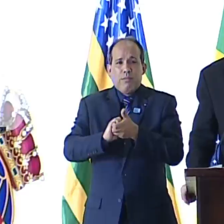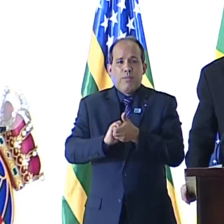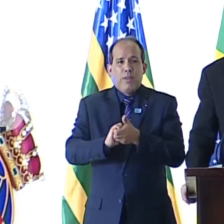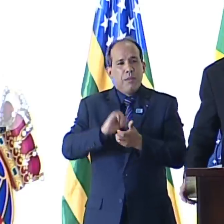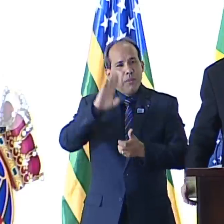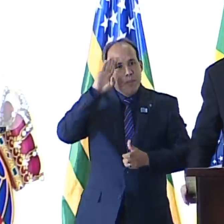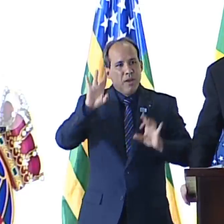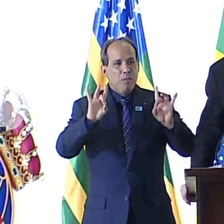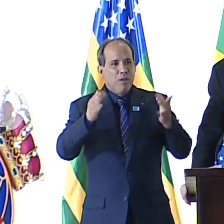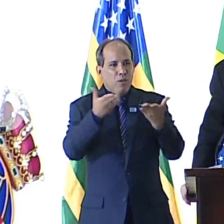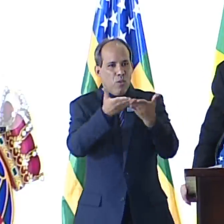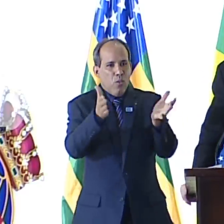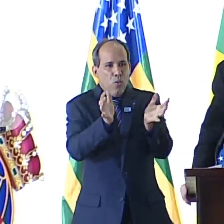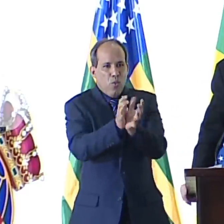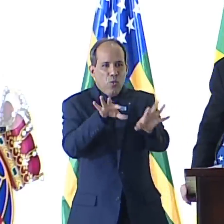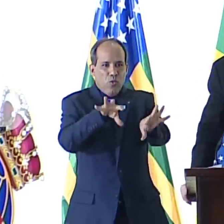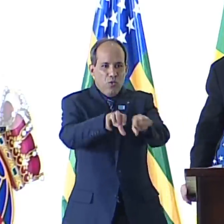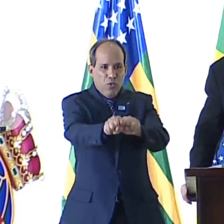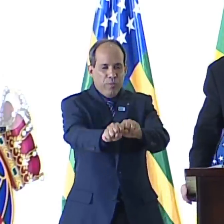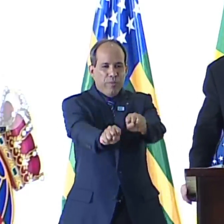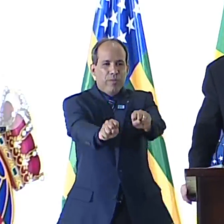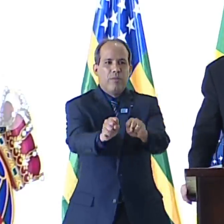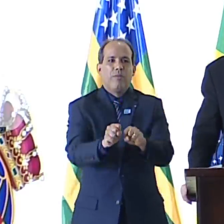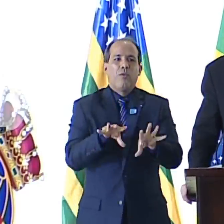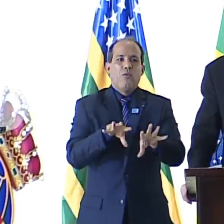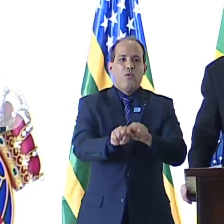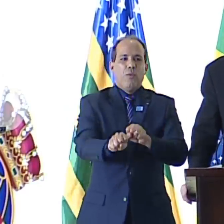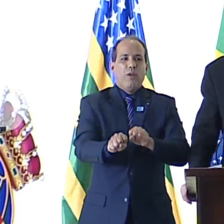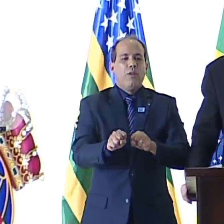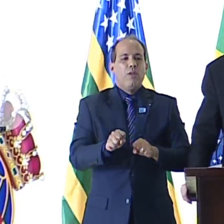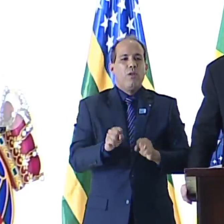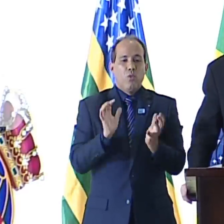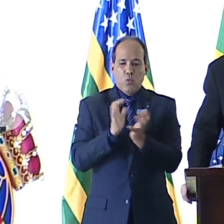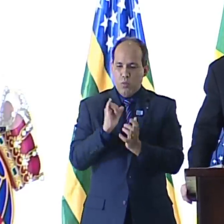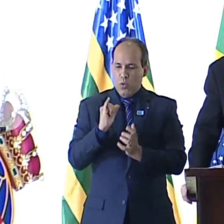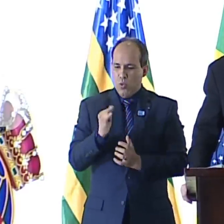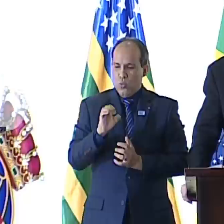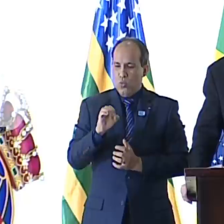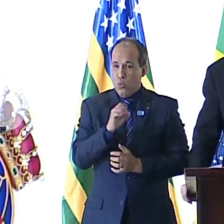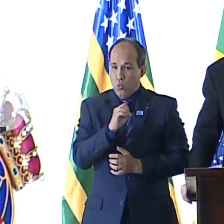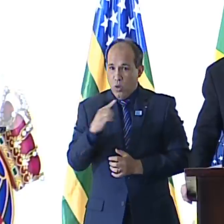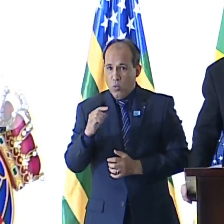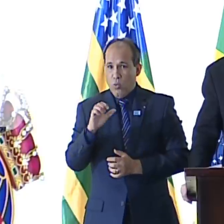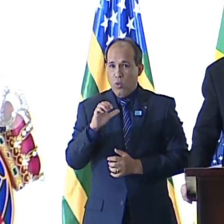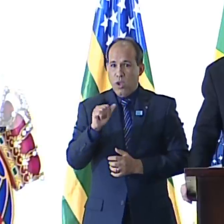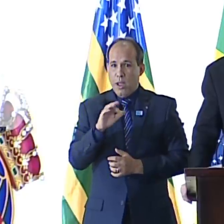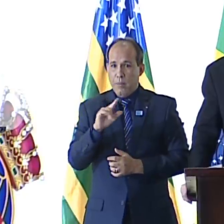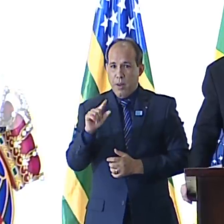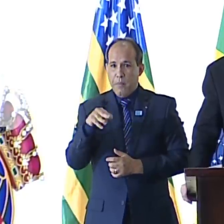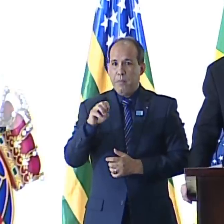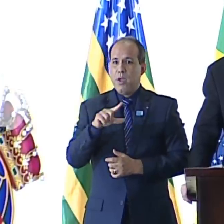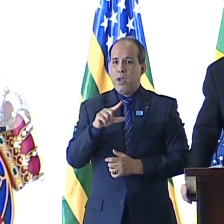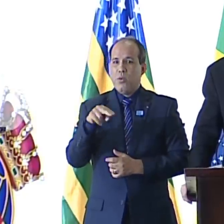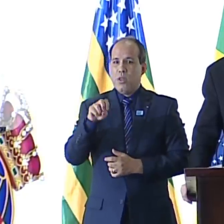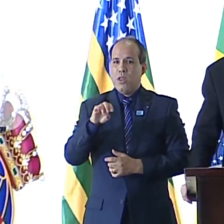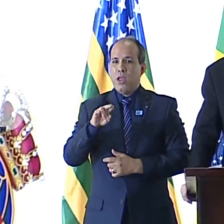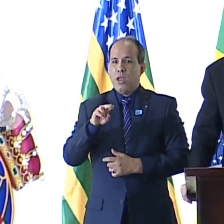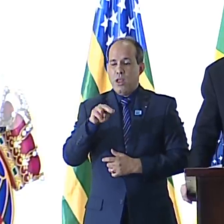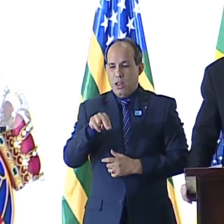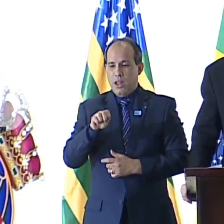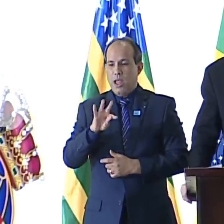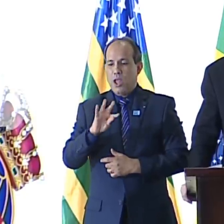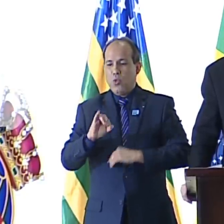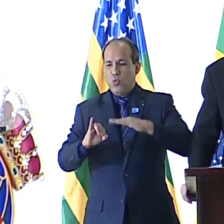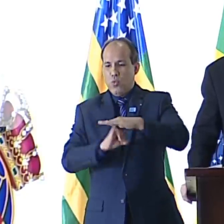muito especialmente, os formandos, os formandos da turma João Cabral de Melo Neto, do Instituto Rio Branco, justamente nesse